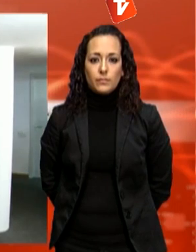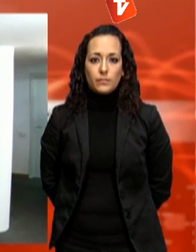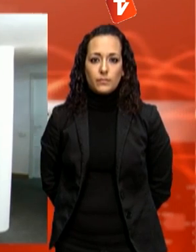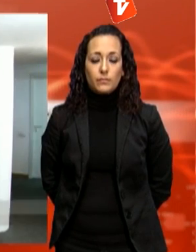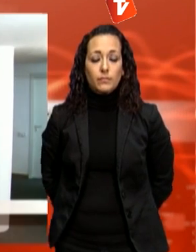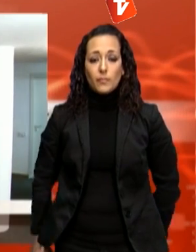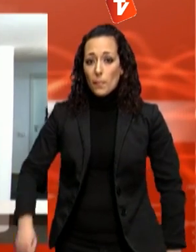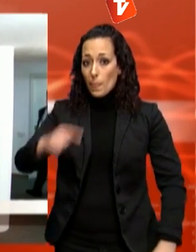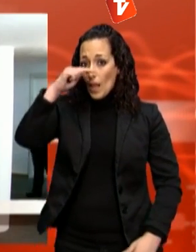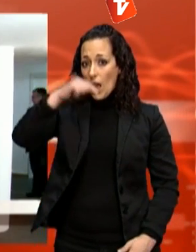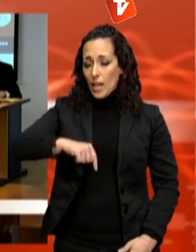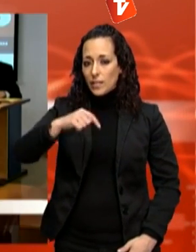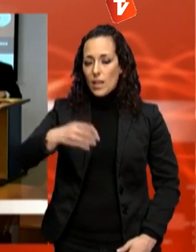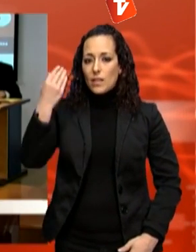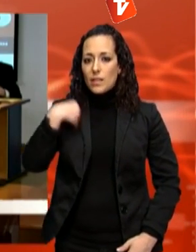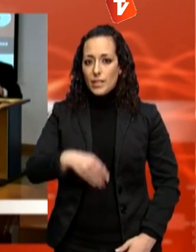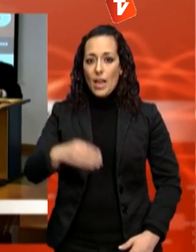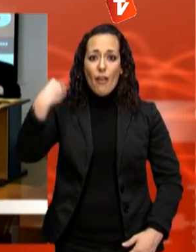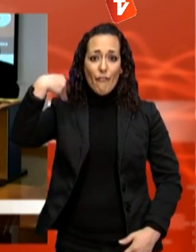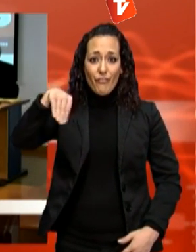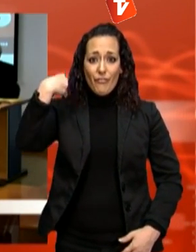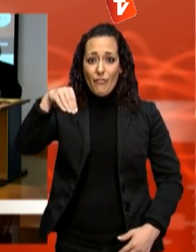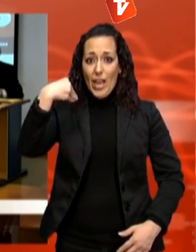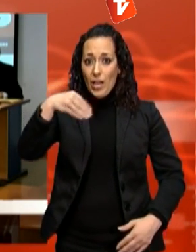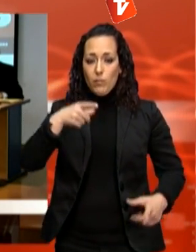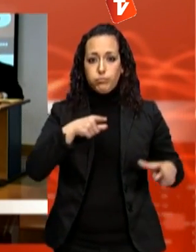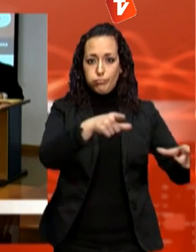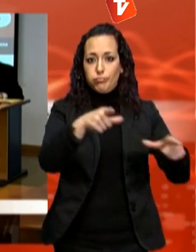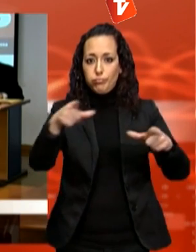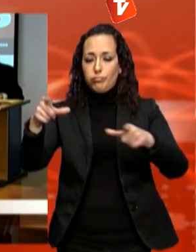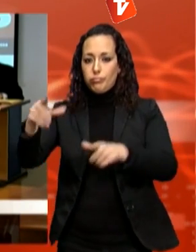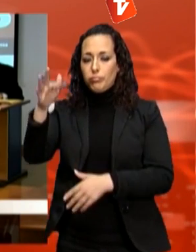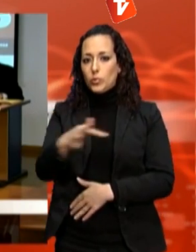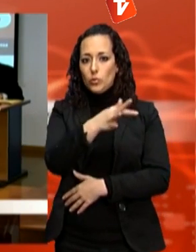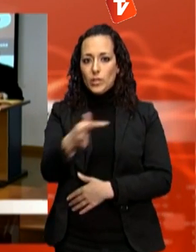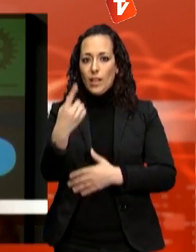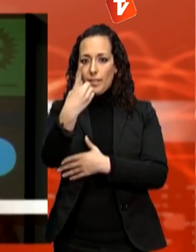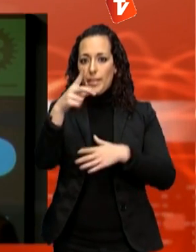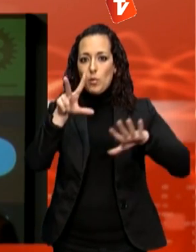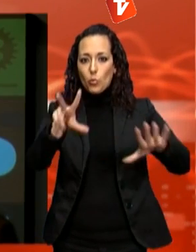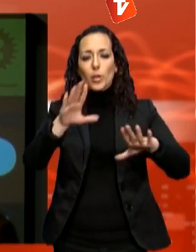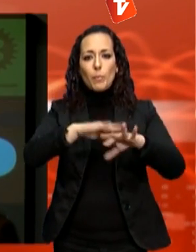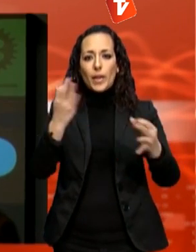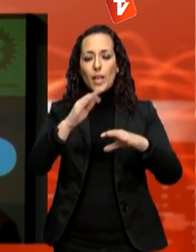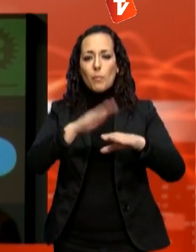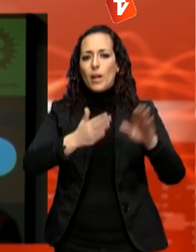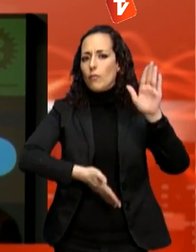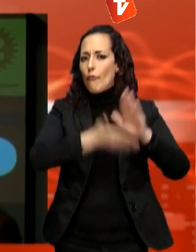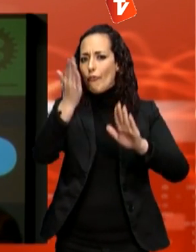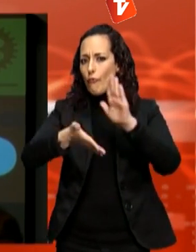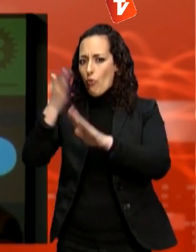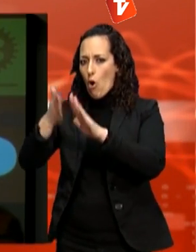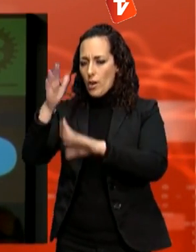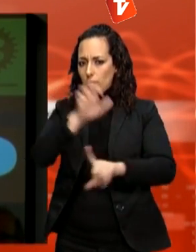Aquest any s'aturgaran 18 beques alumnes de formació professional per fer pràctiques en empreses dels 10 països de la Unió Europea que formen part de la xarxa Leonardo.